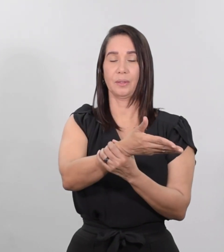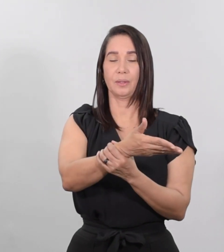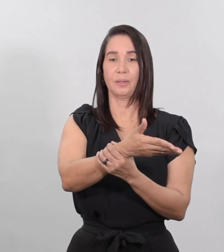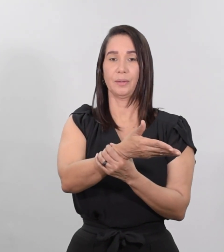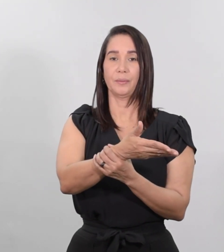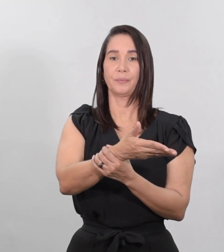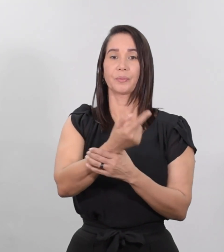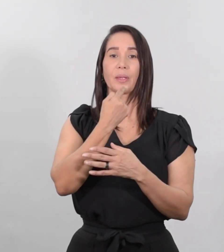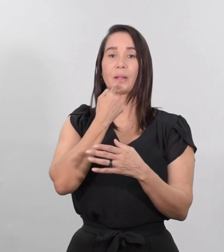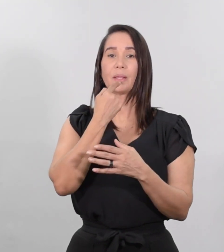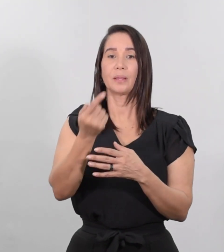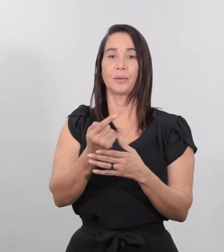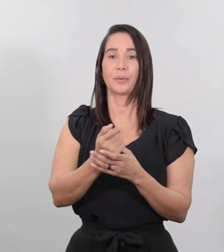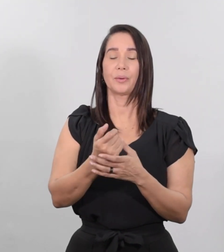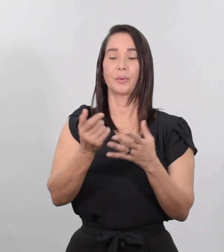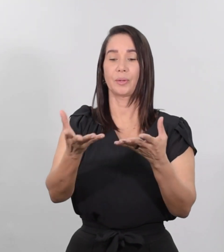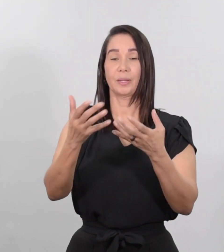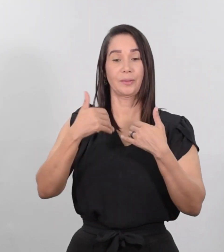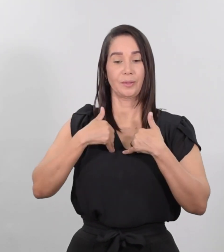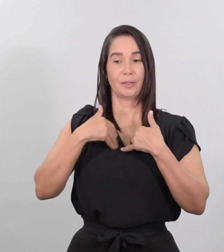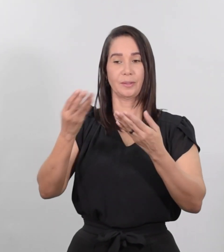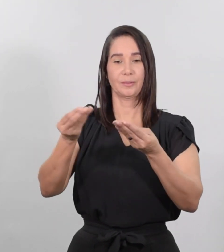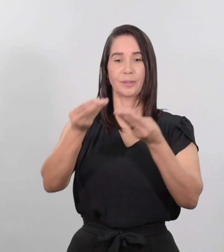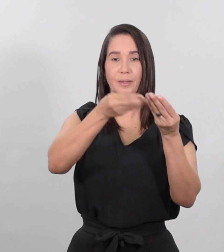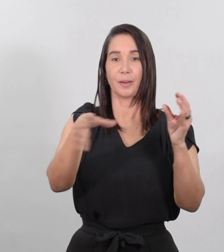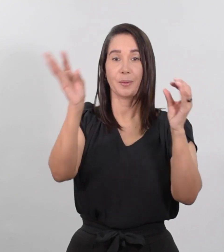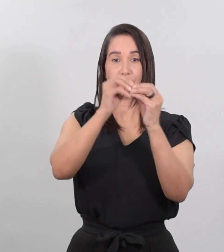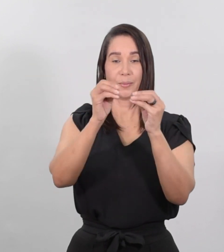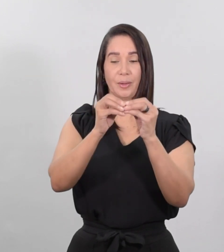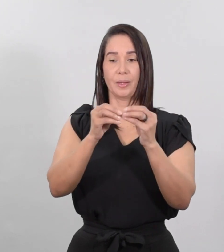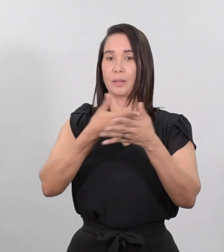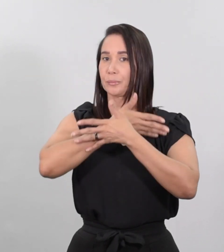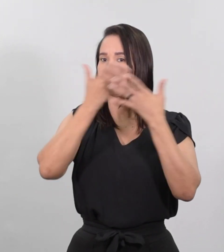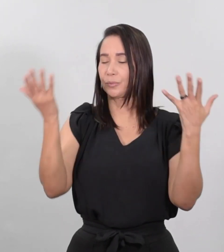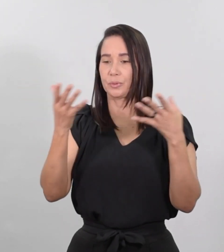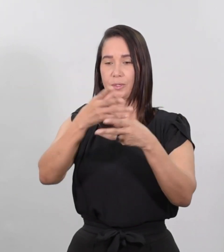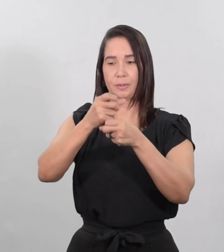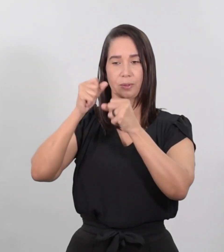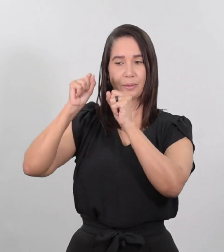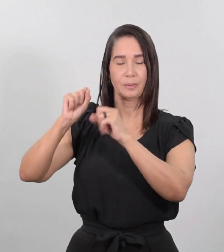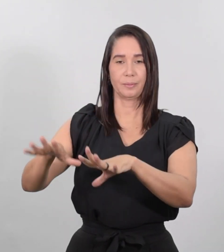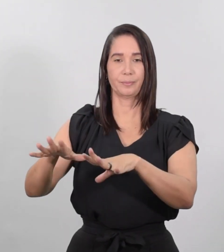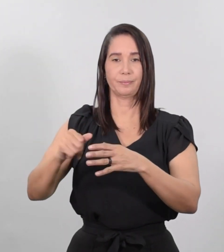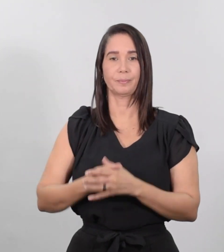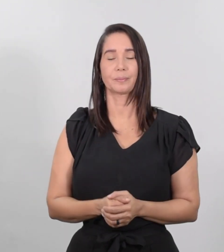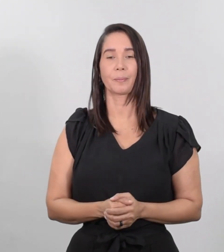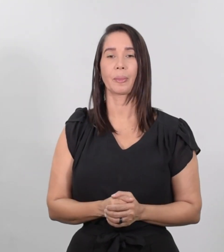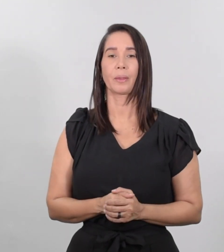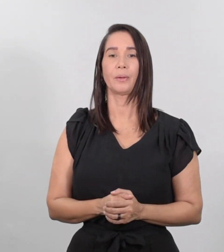Les digo, al que tiene se le dará, pero al que no tiene se le quitará hasta lo que tiene. Y a esos